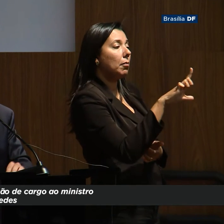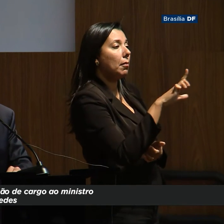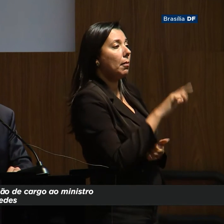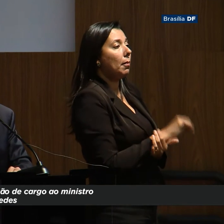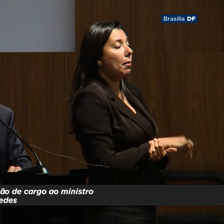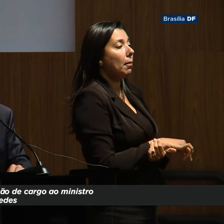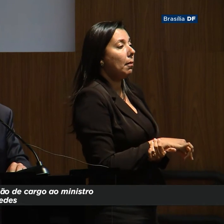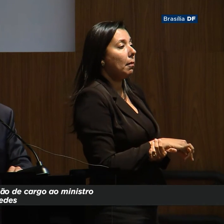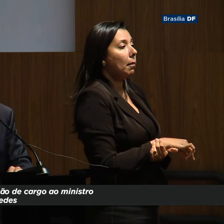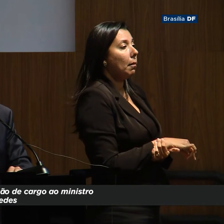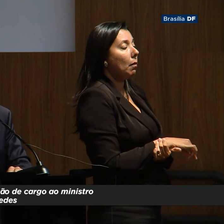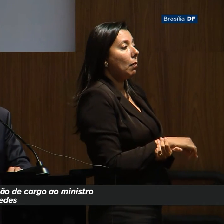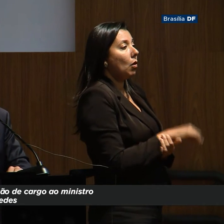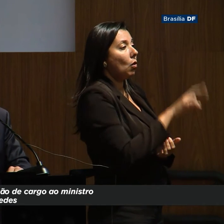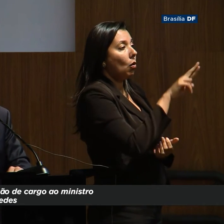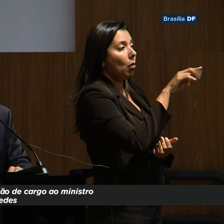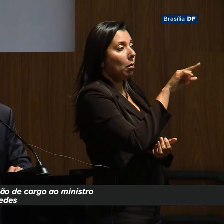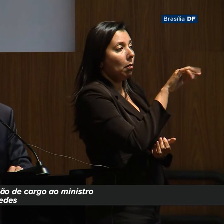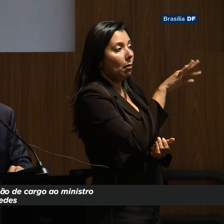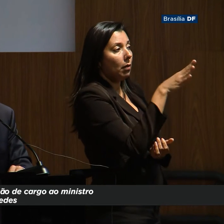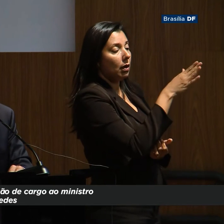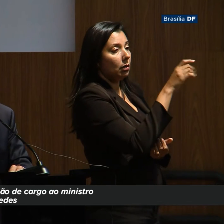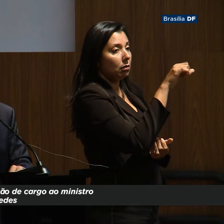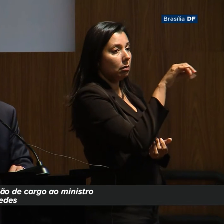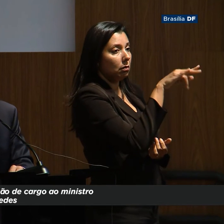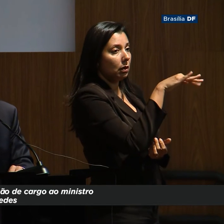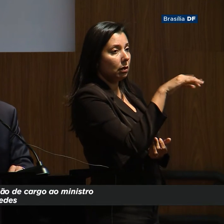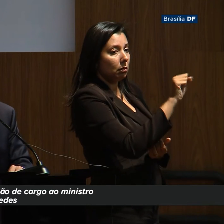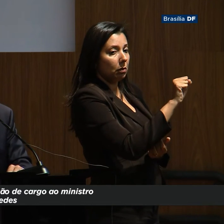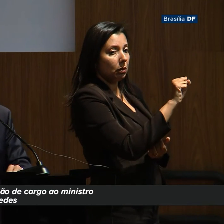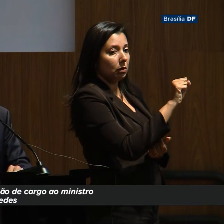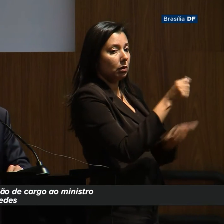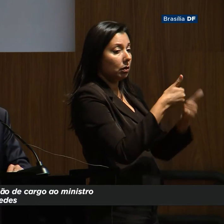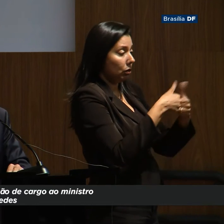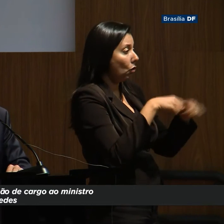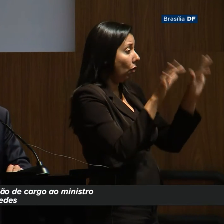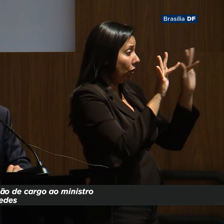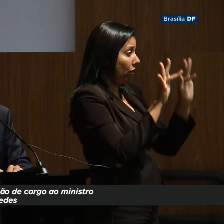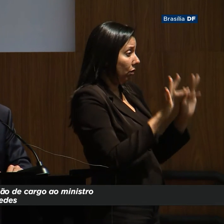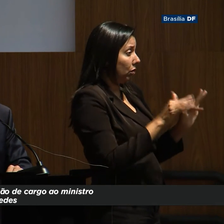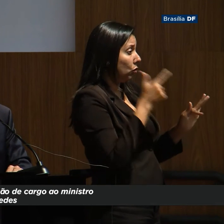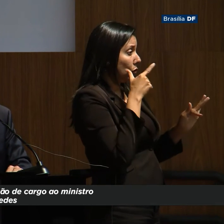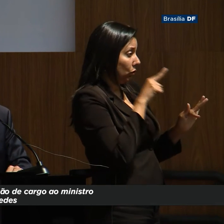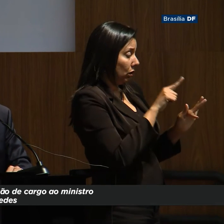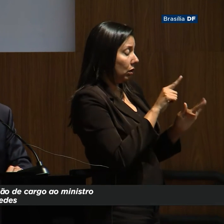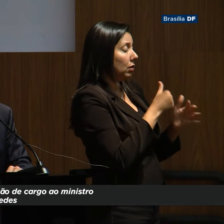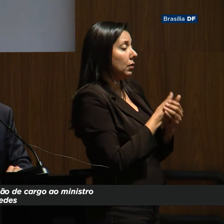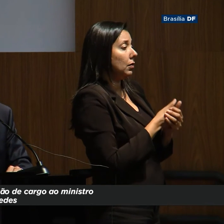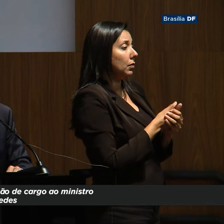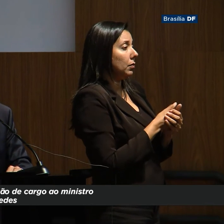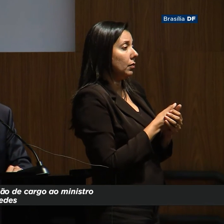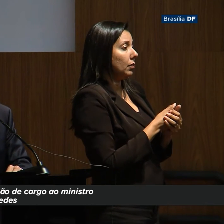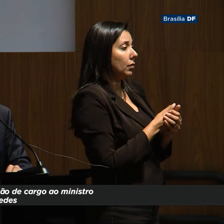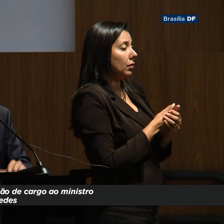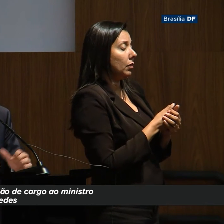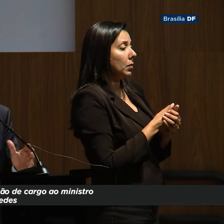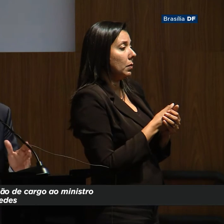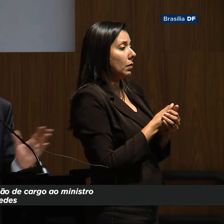com o Roberto Campos. Eu estou muito feliz de conseguir ter trazido. É um